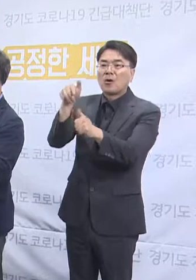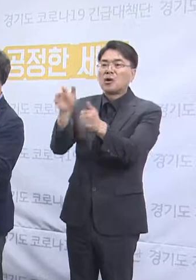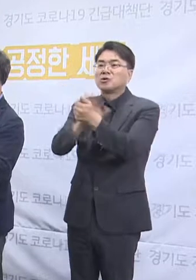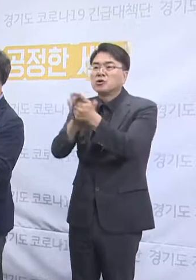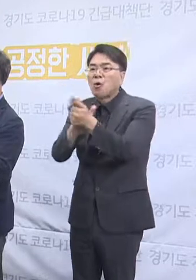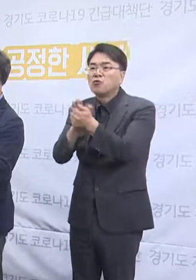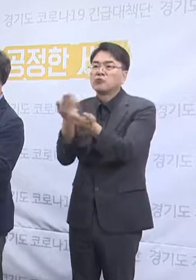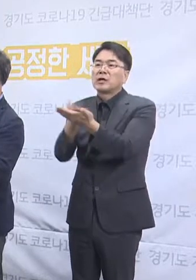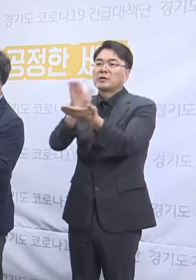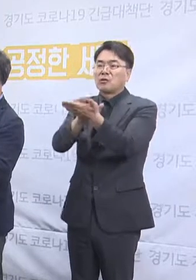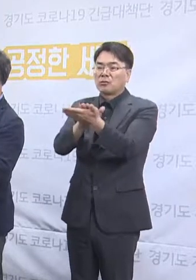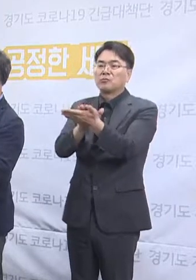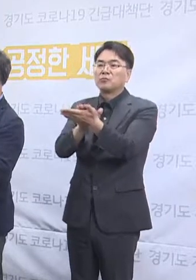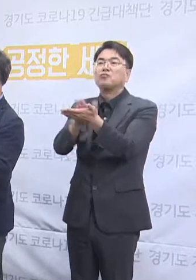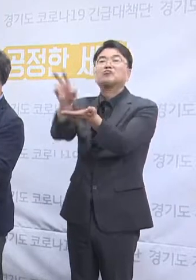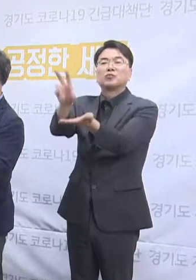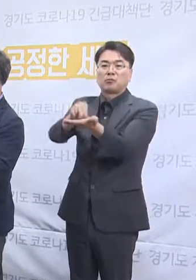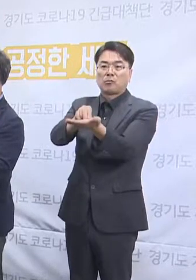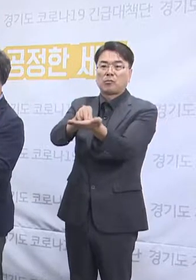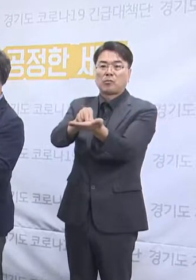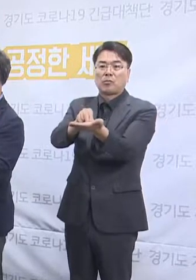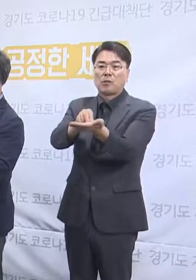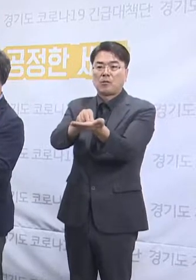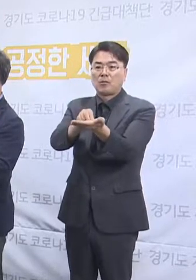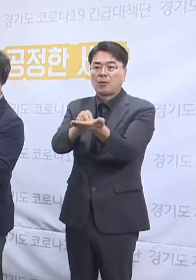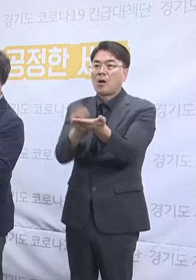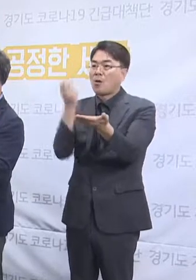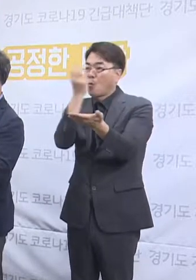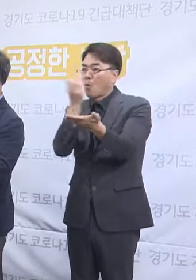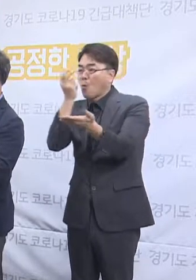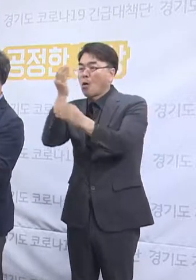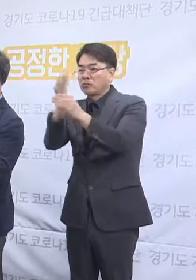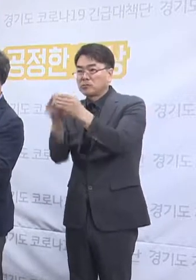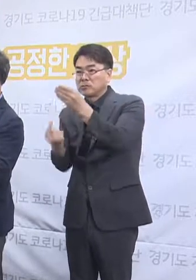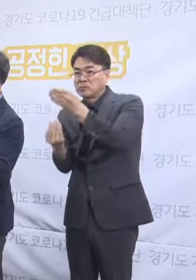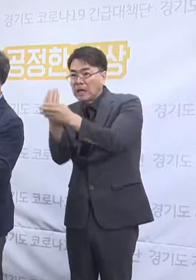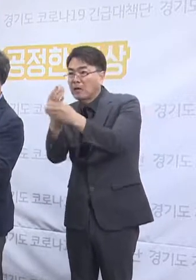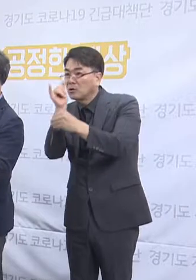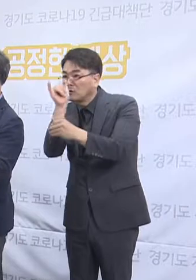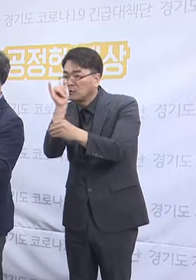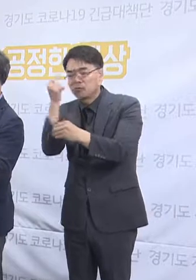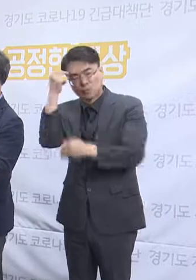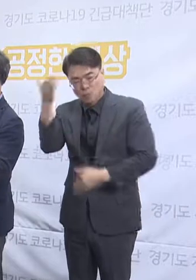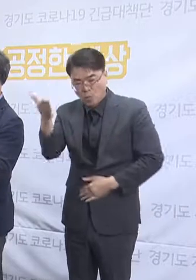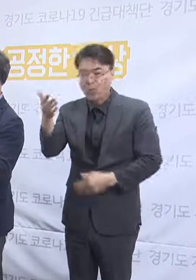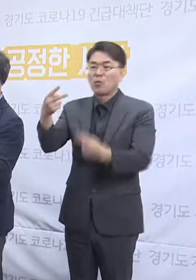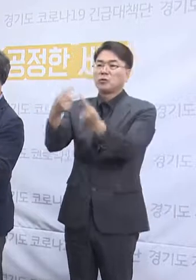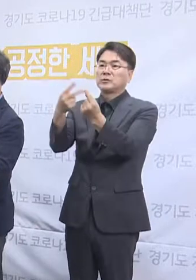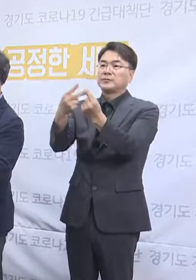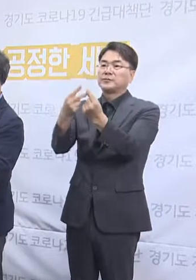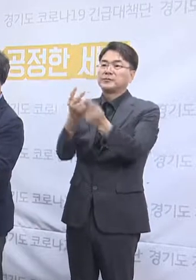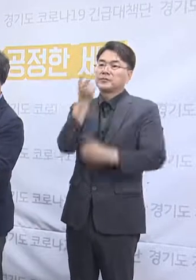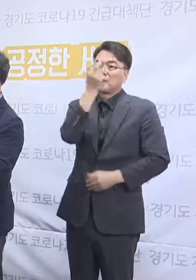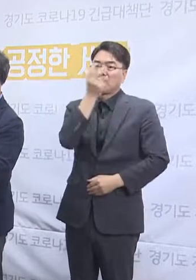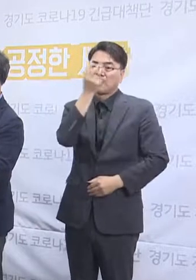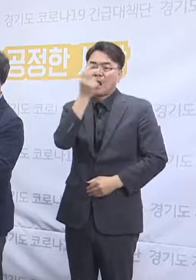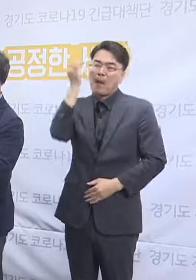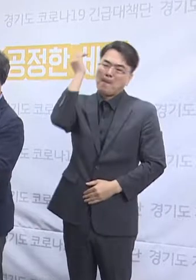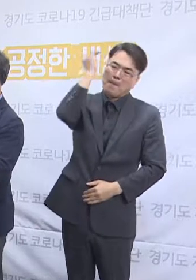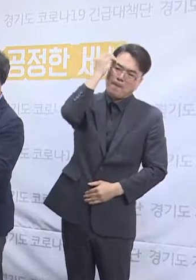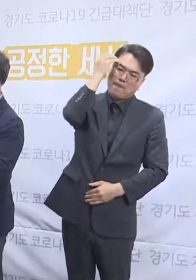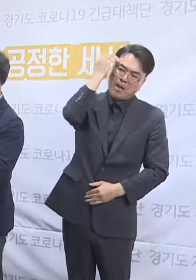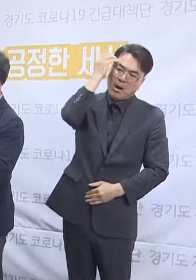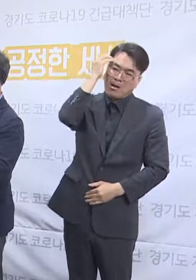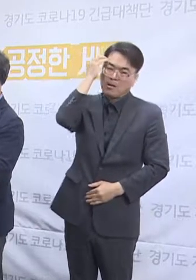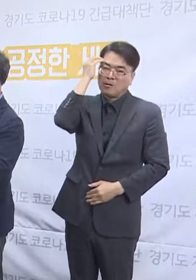조사과정에서 파악이 이루어진 게 있는지 두 번째 조사단에 대한 방해 행위가